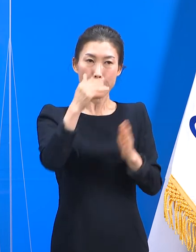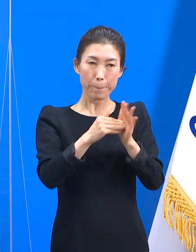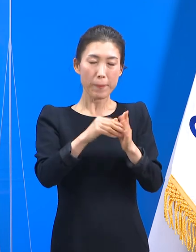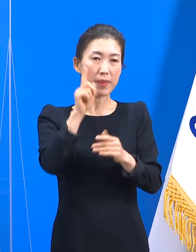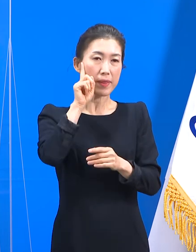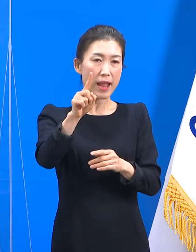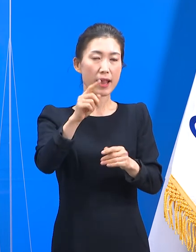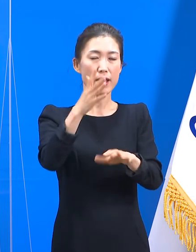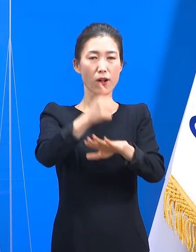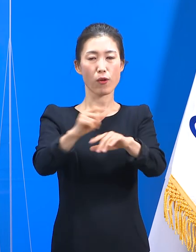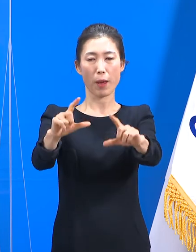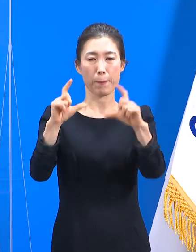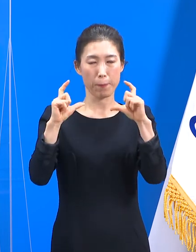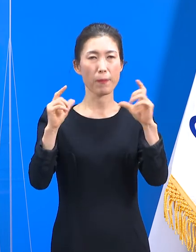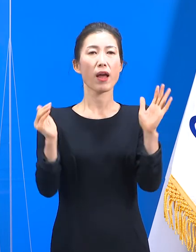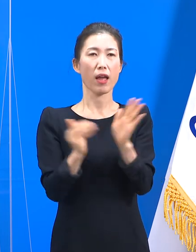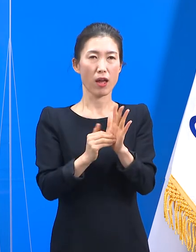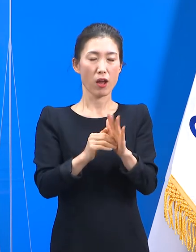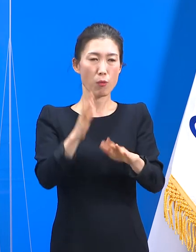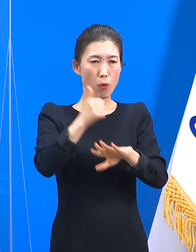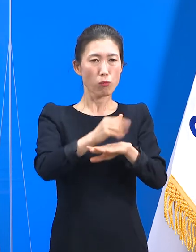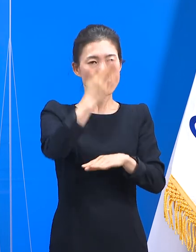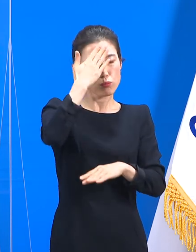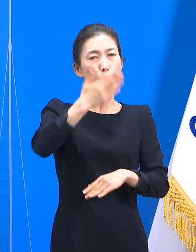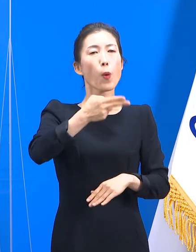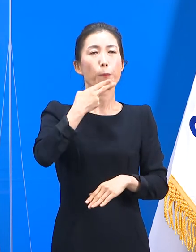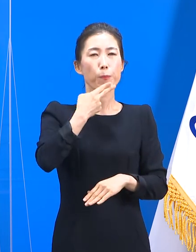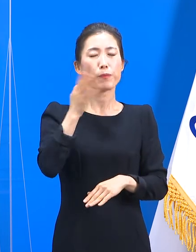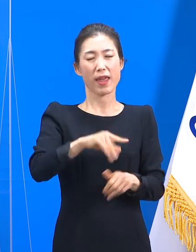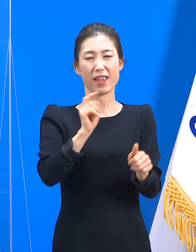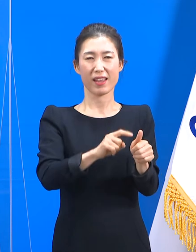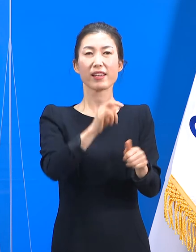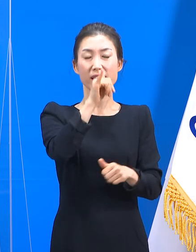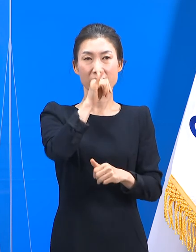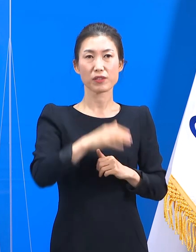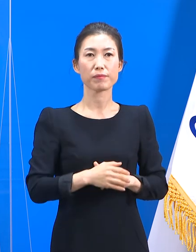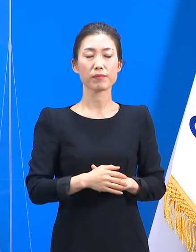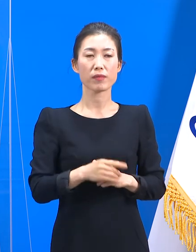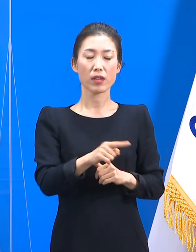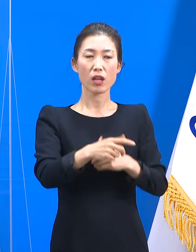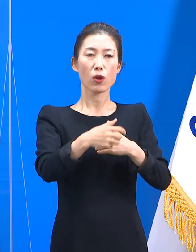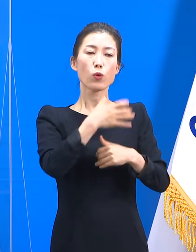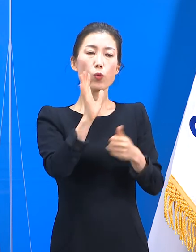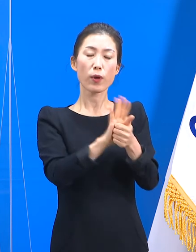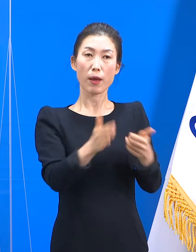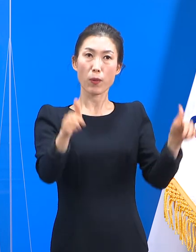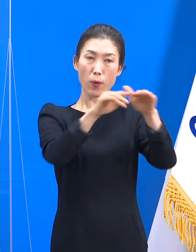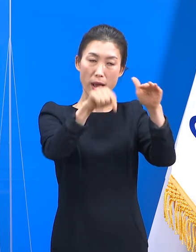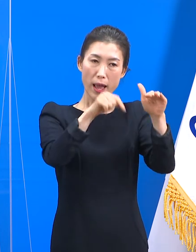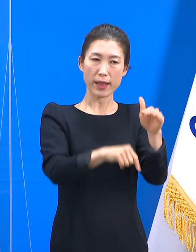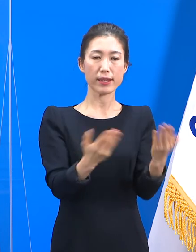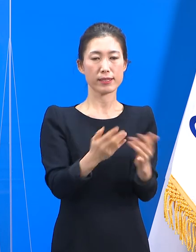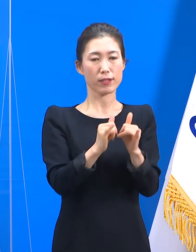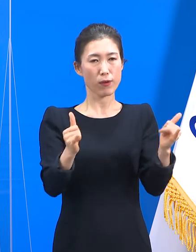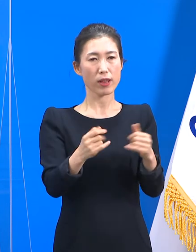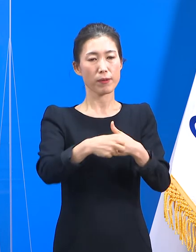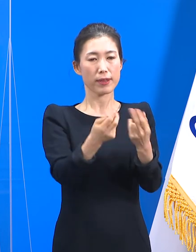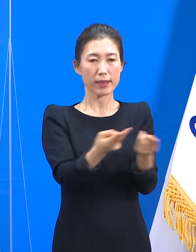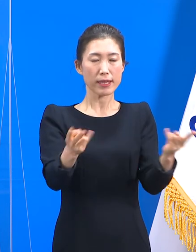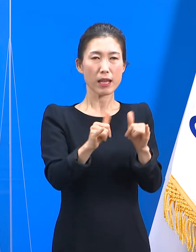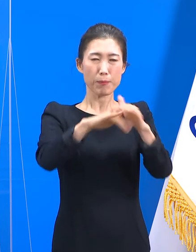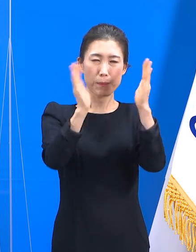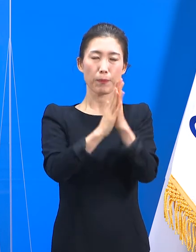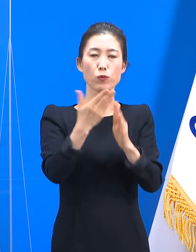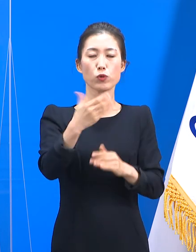날 결과를 통보받았으며 증상은 없는 상태였습니다. 이후 원내 직원 및 접촉자 등 95명에